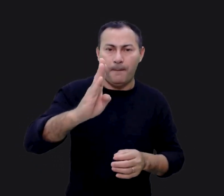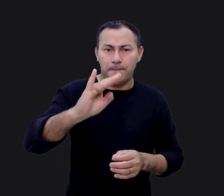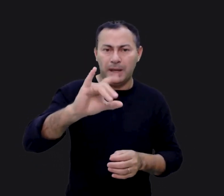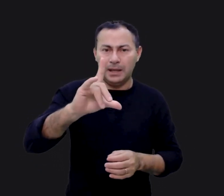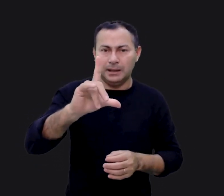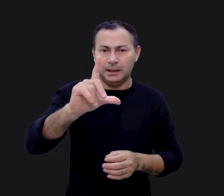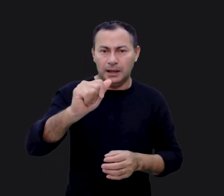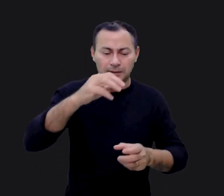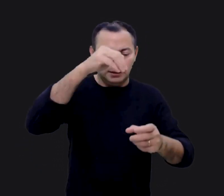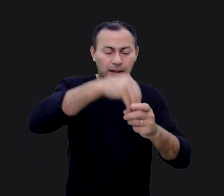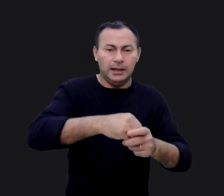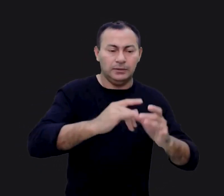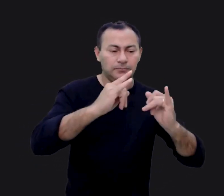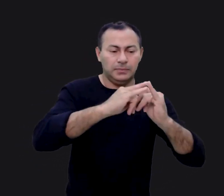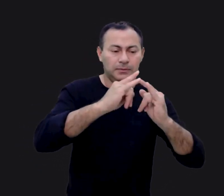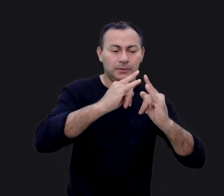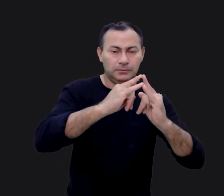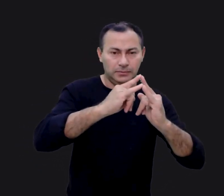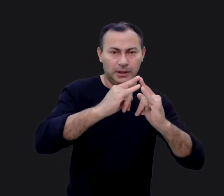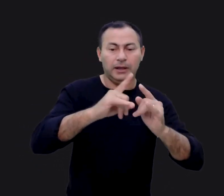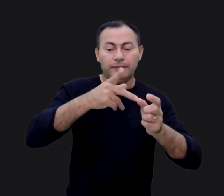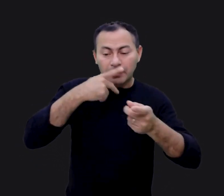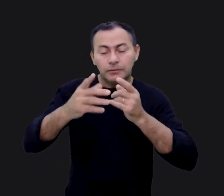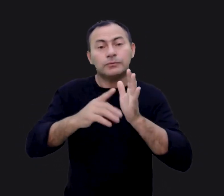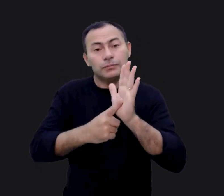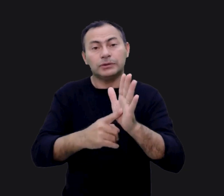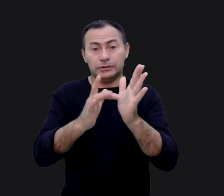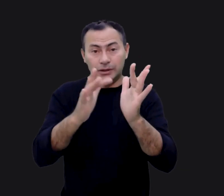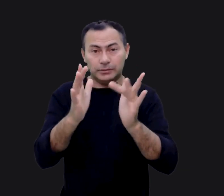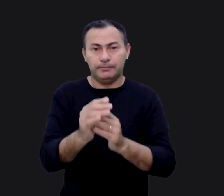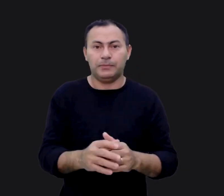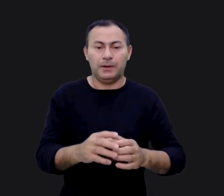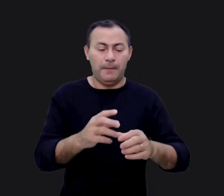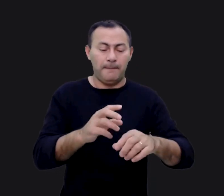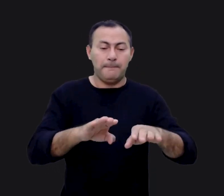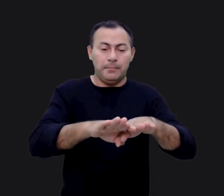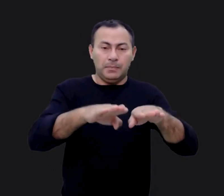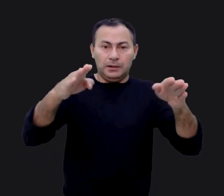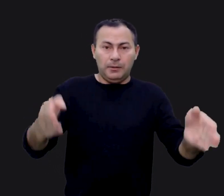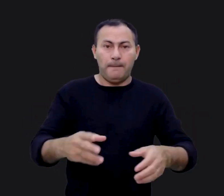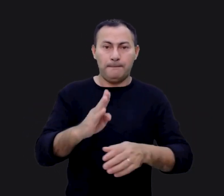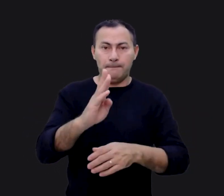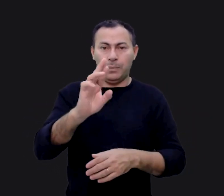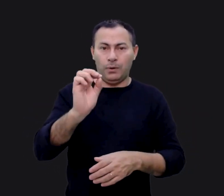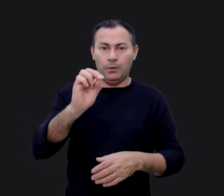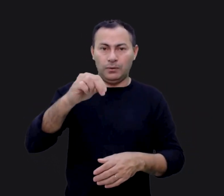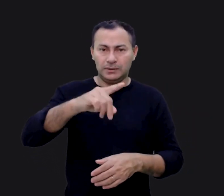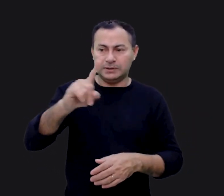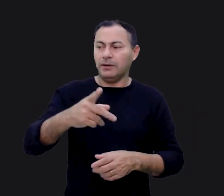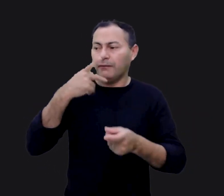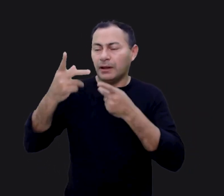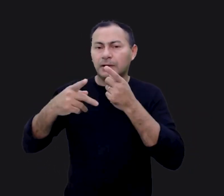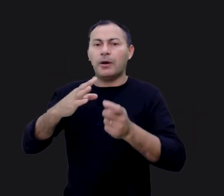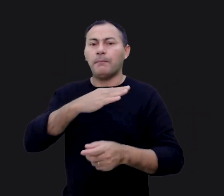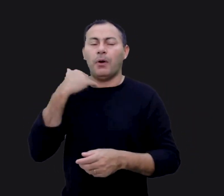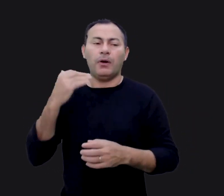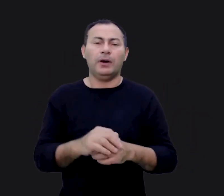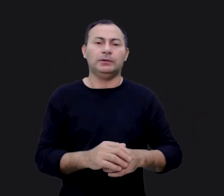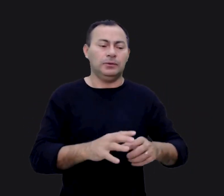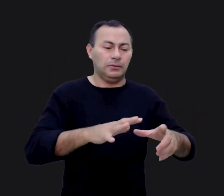encontramos no tabernáculo eram sobre Jesus. O altar de bronze retrata sua morte. O lavatório representa a lavagem, a